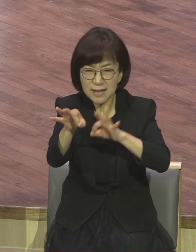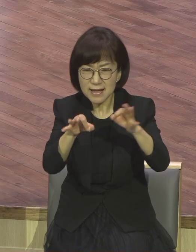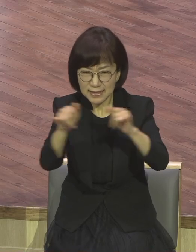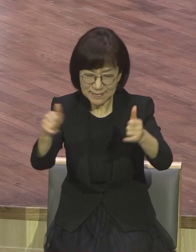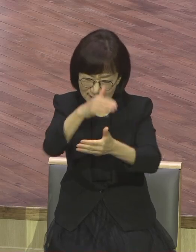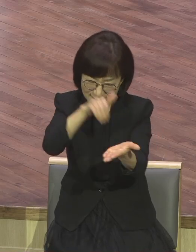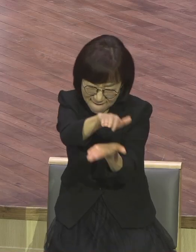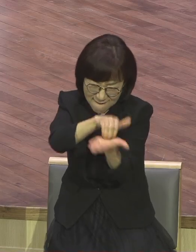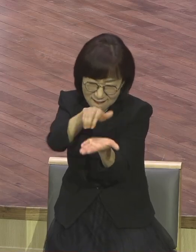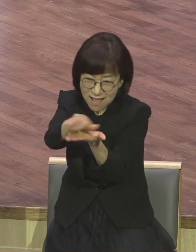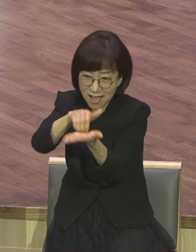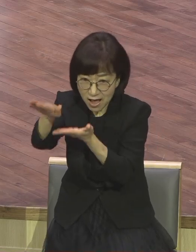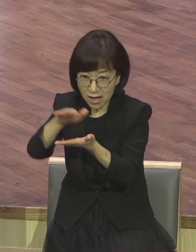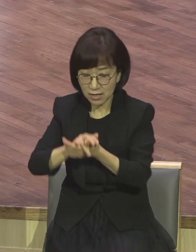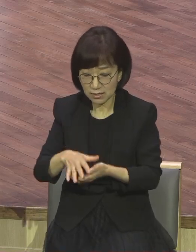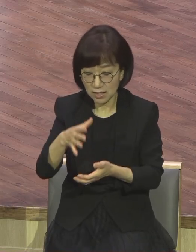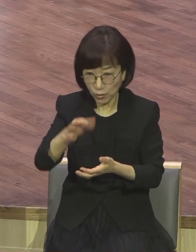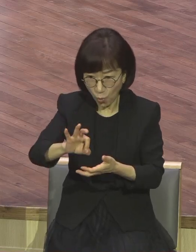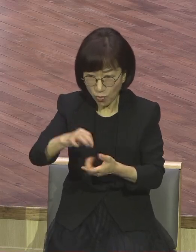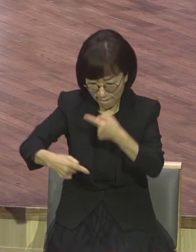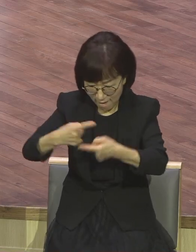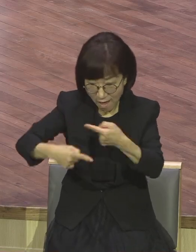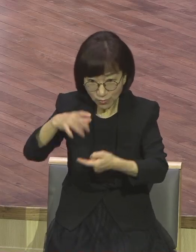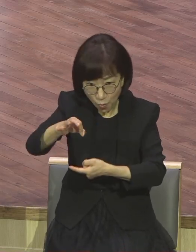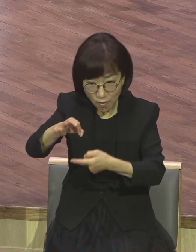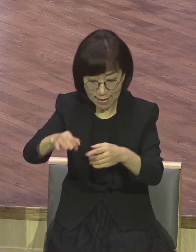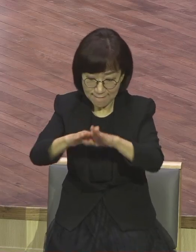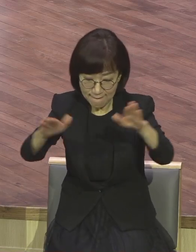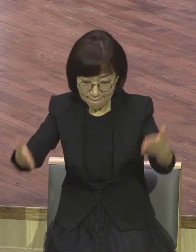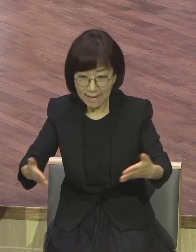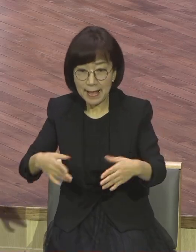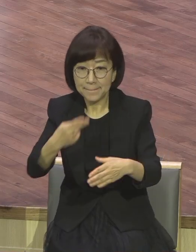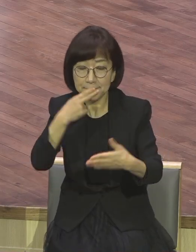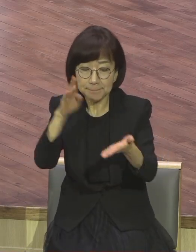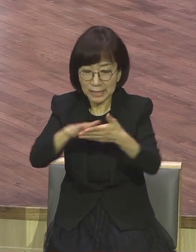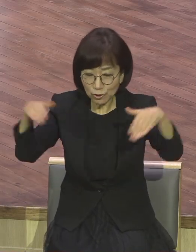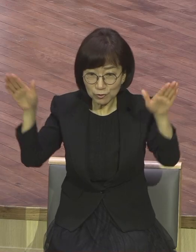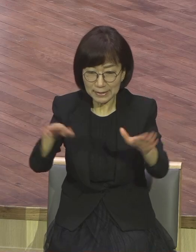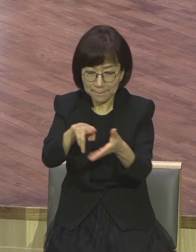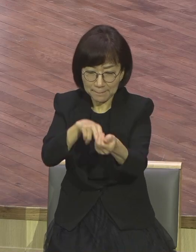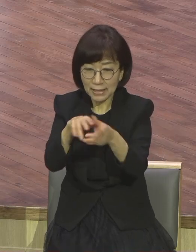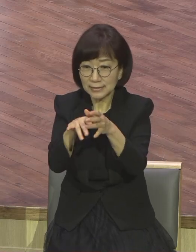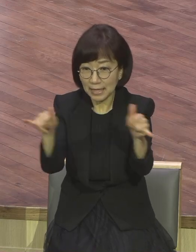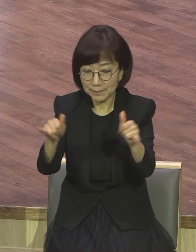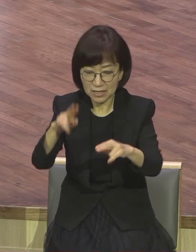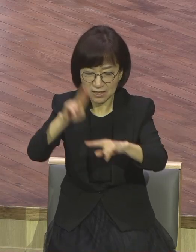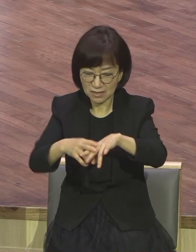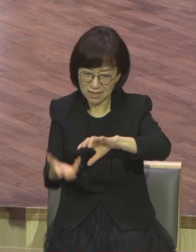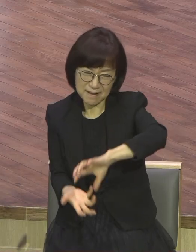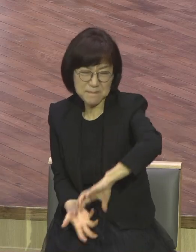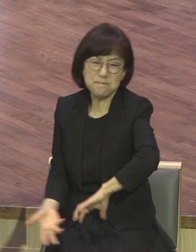내쫓으시며 돈 바꾸는 사람들의 상과 비둘기 파는 사람들의 의자를 둘러 엎으시고